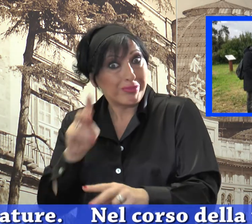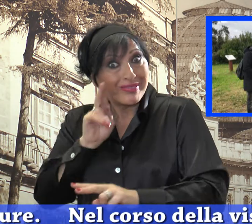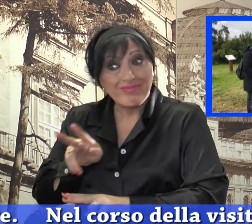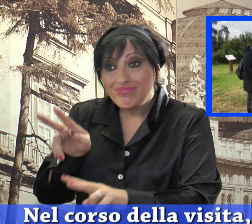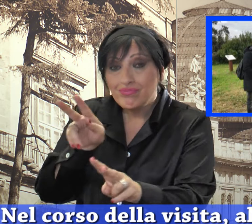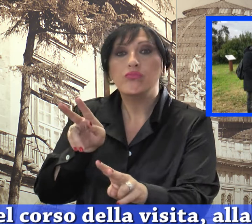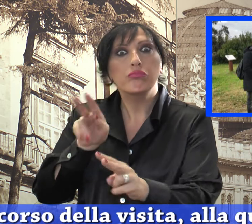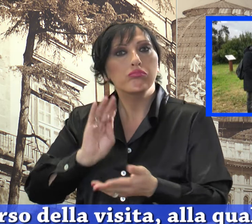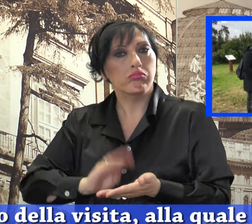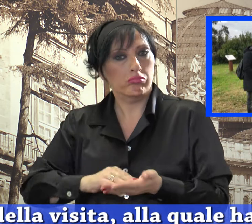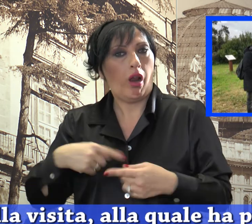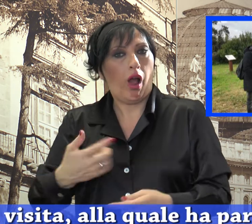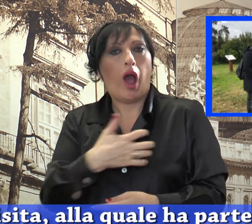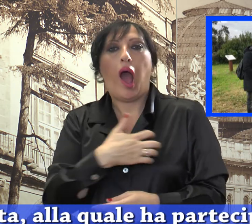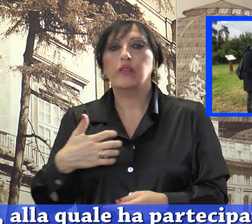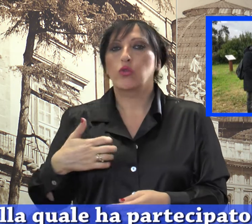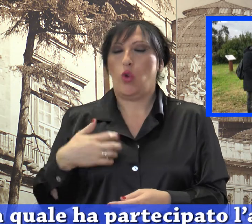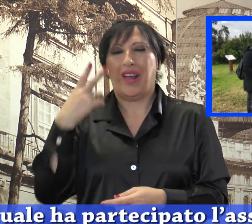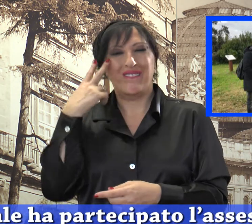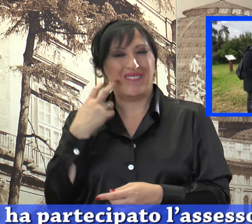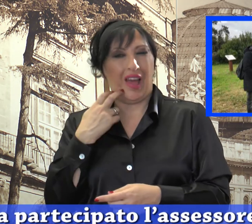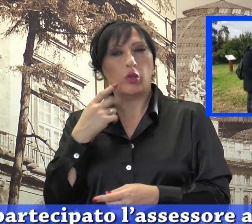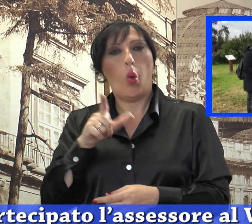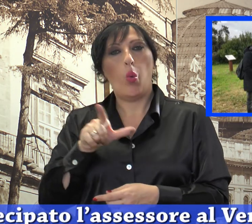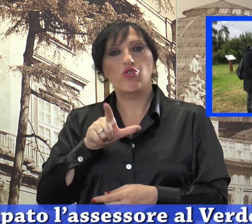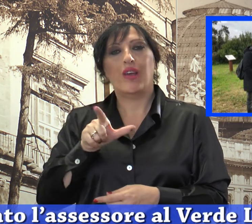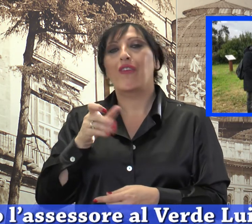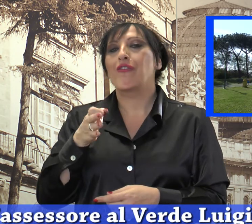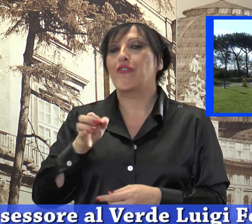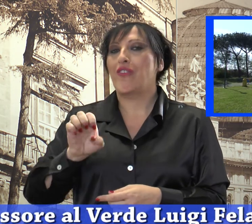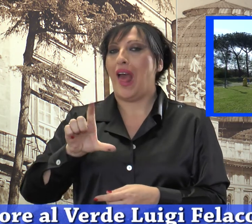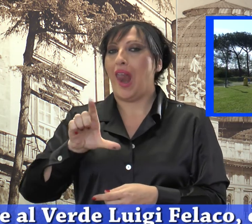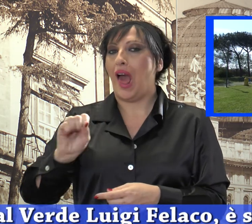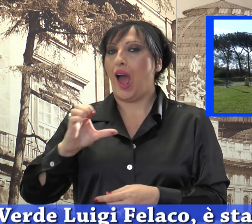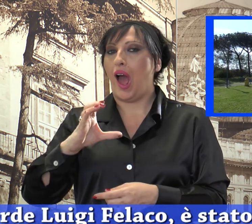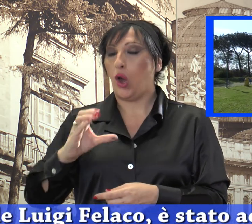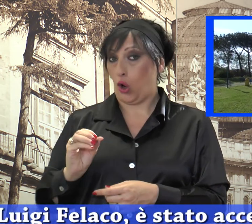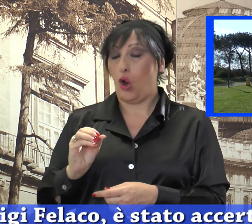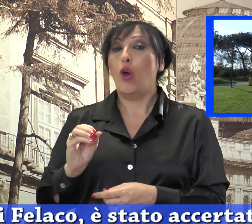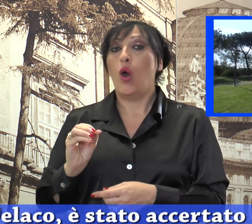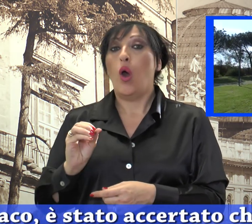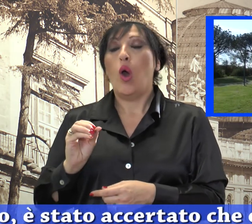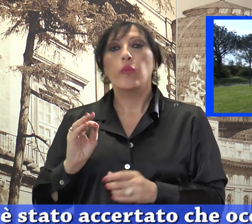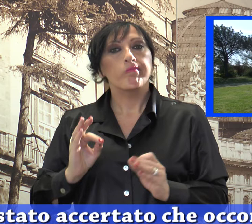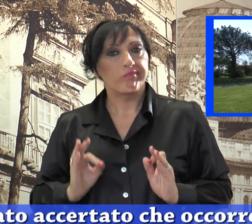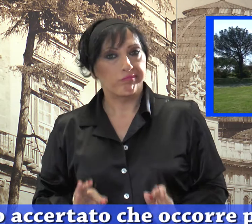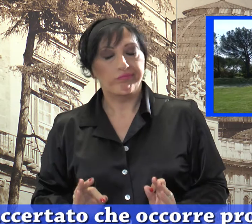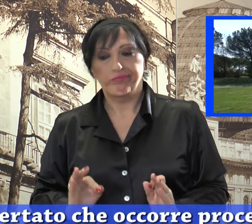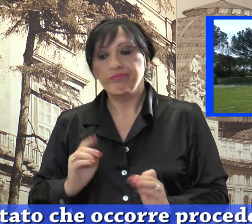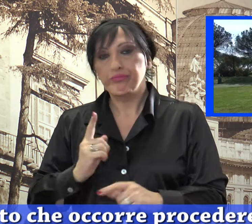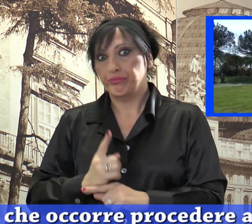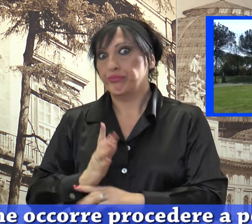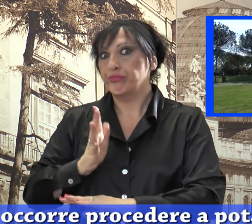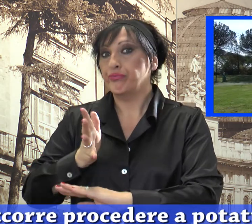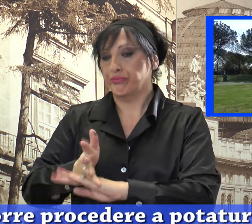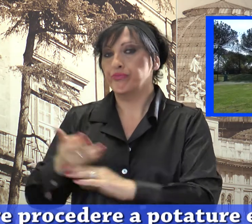quale ha partecipato l'assessore al verde Luigi Felaco, è stato accertato che occorre procedere